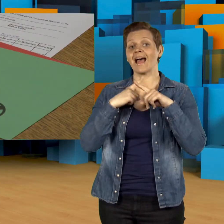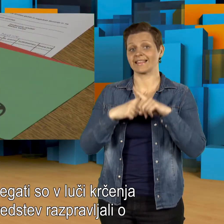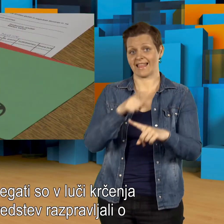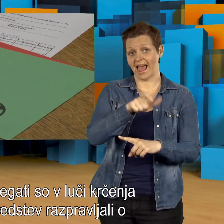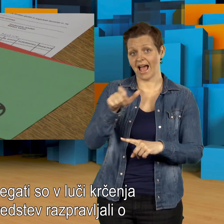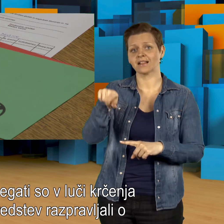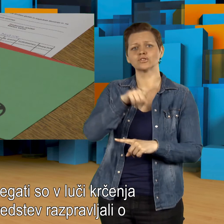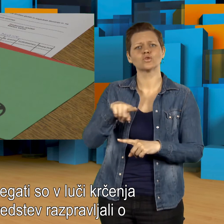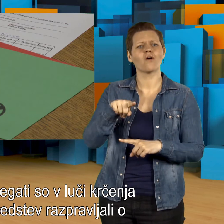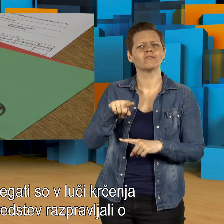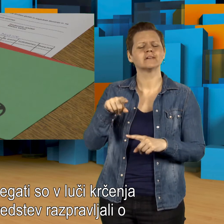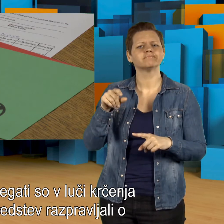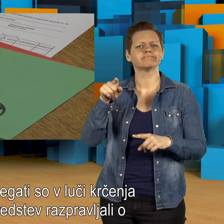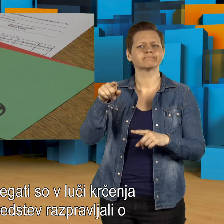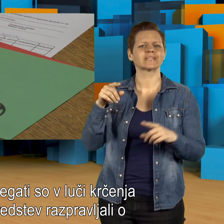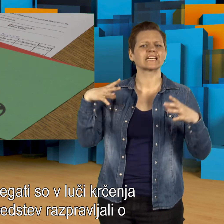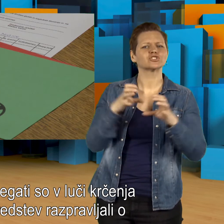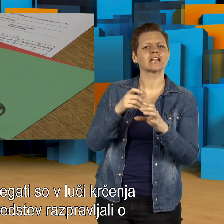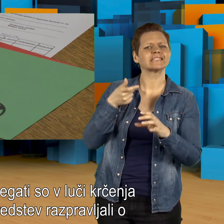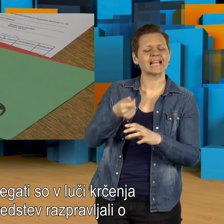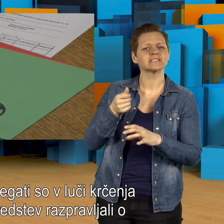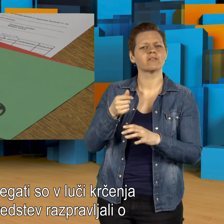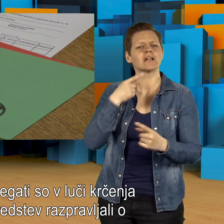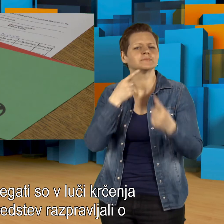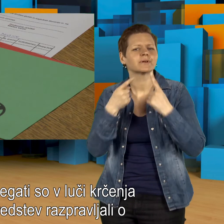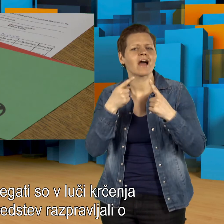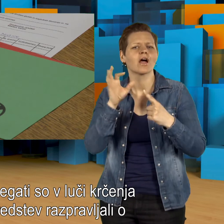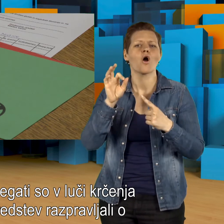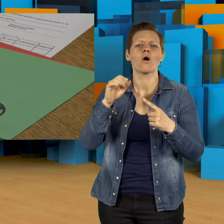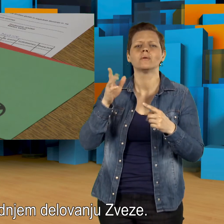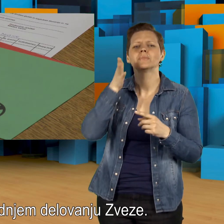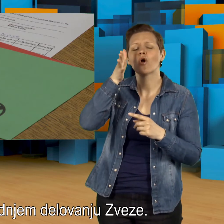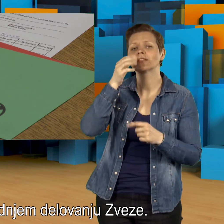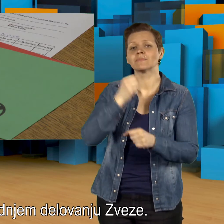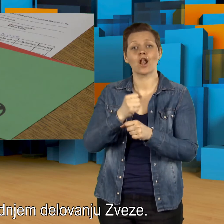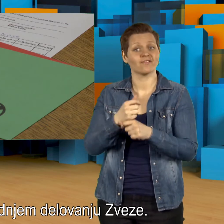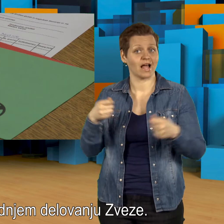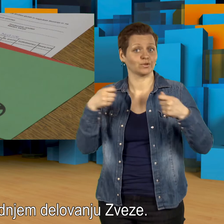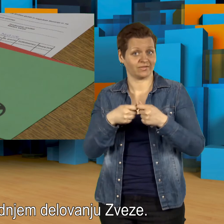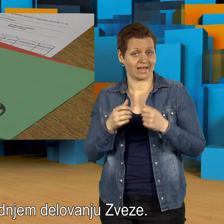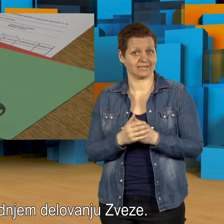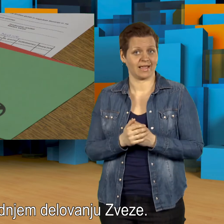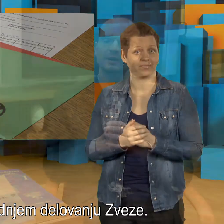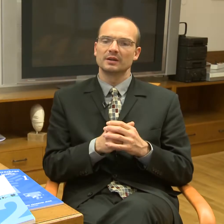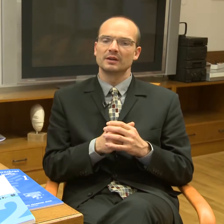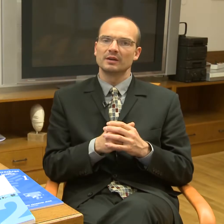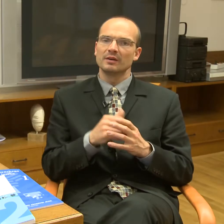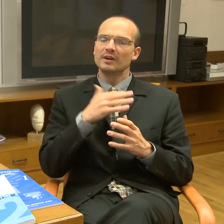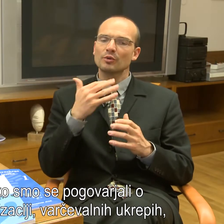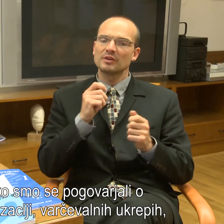Delegati so v luči krčanja sredstev razpravljali o prihodnjem delovanju zveze. Veliko so se